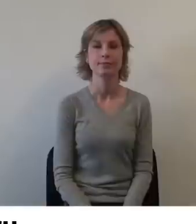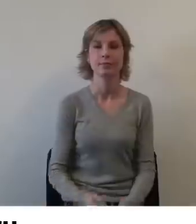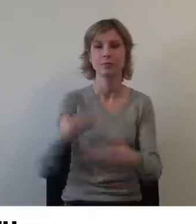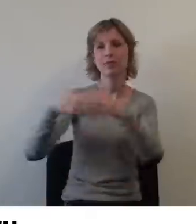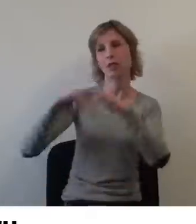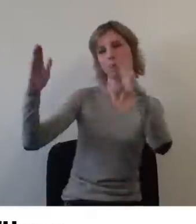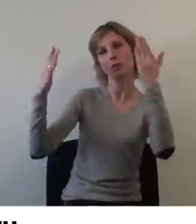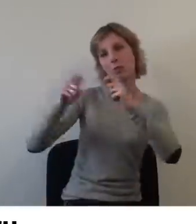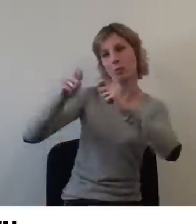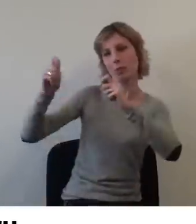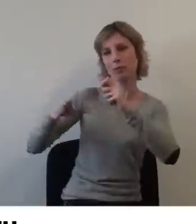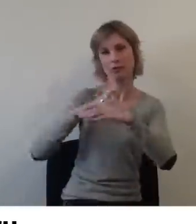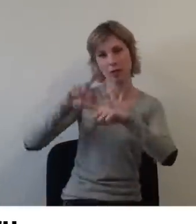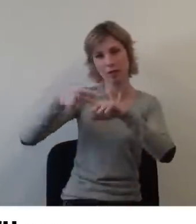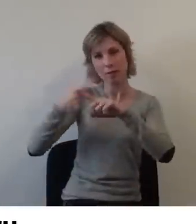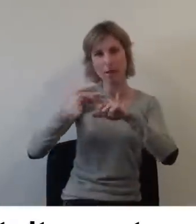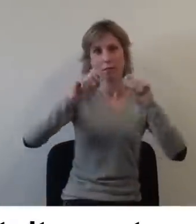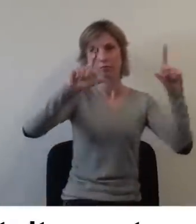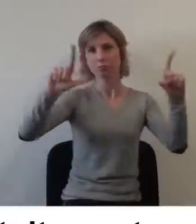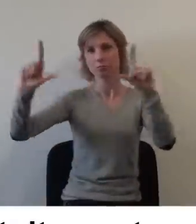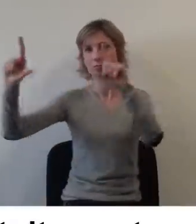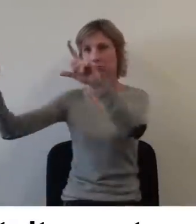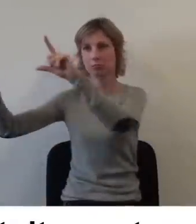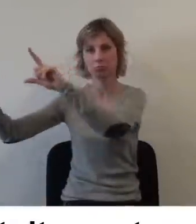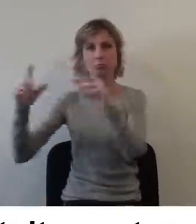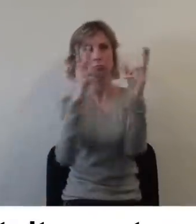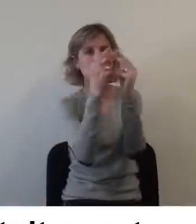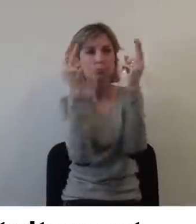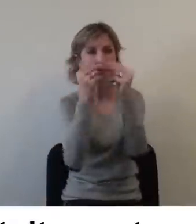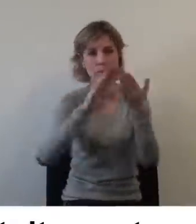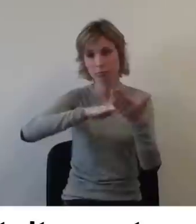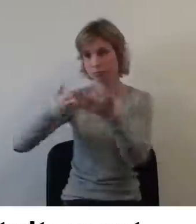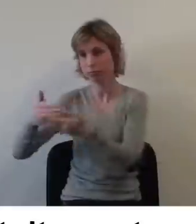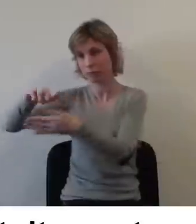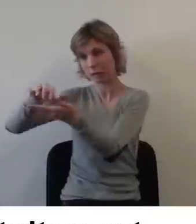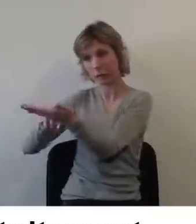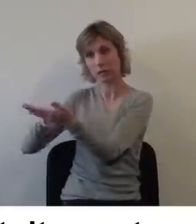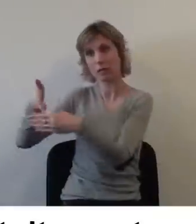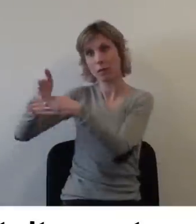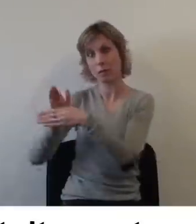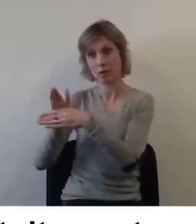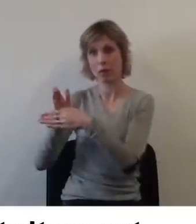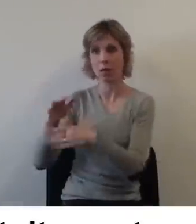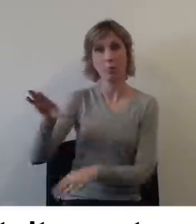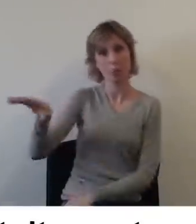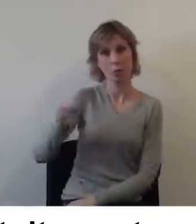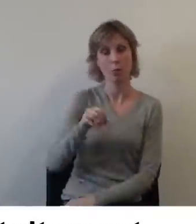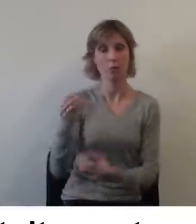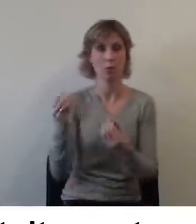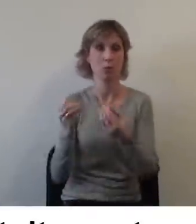Les textes des films des expositions permanentes sont disponibles gratuitement, sous forme de livrets à l'accueil du musée.